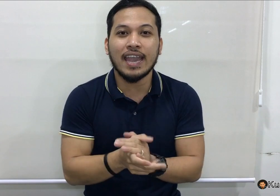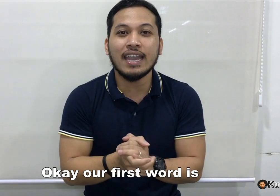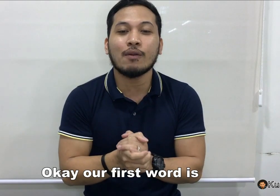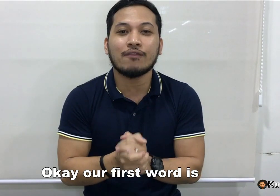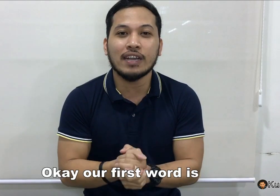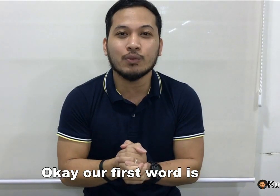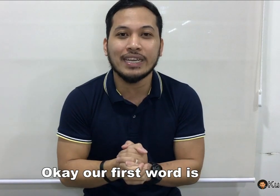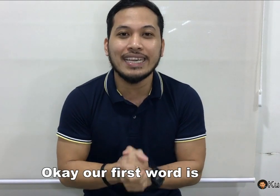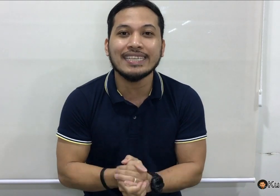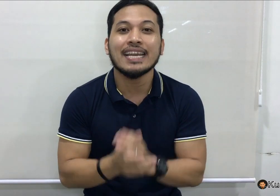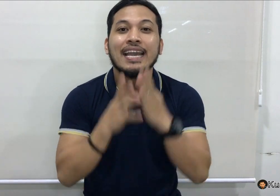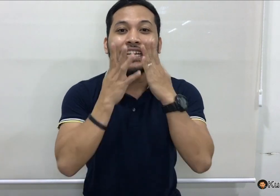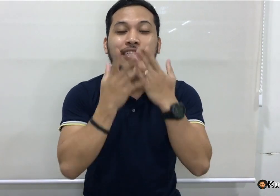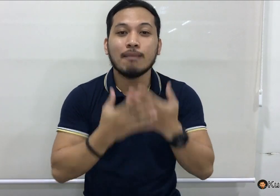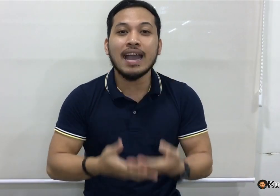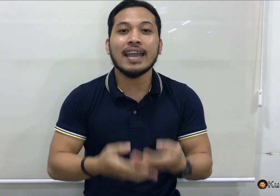Okay, our first word is, smile.